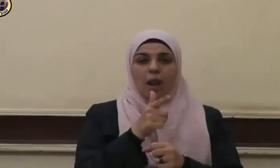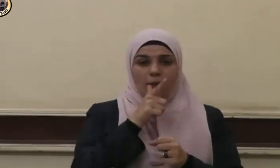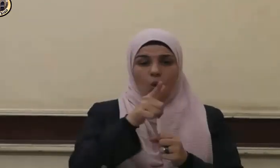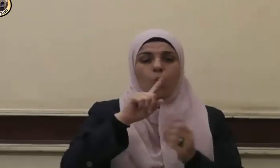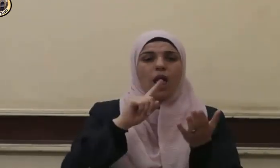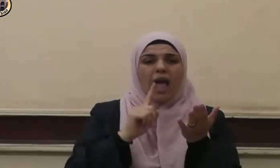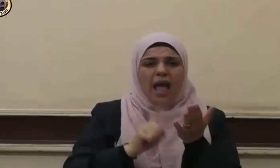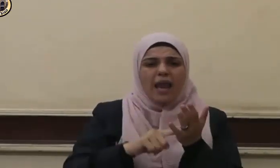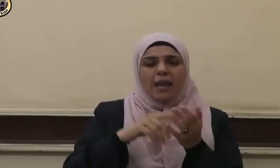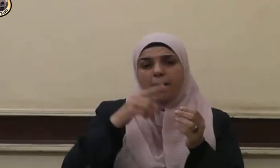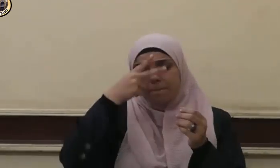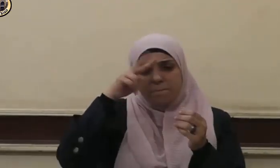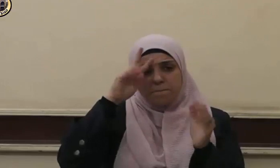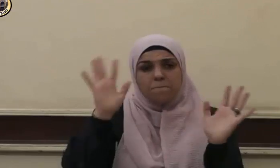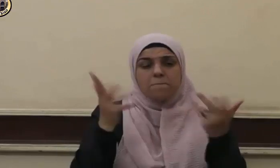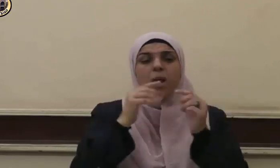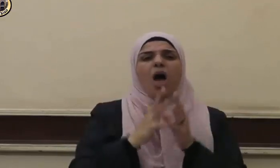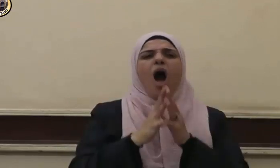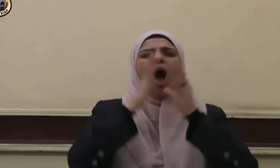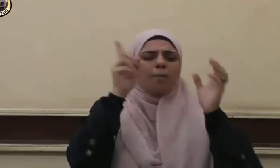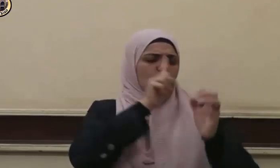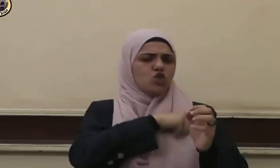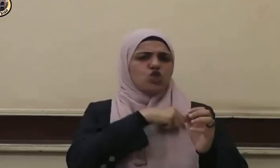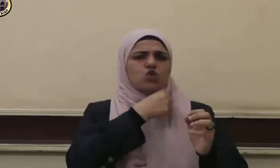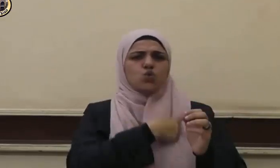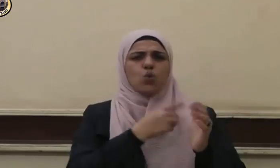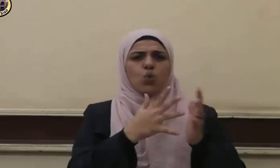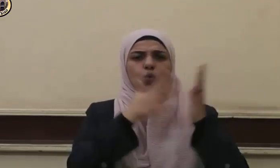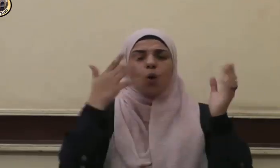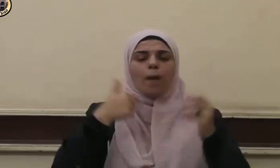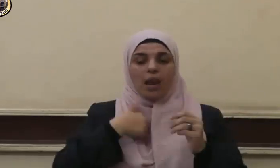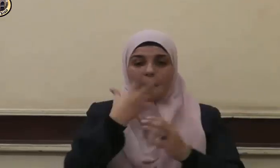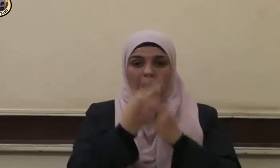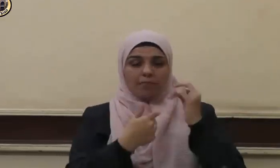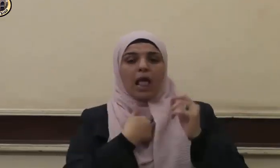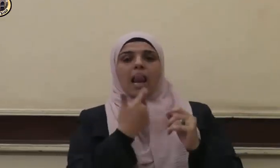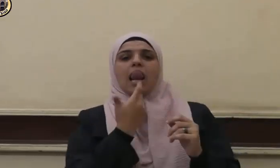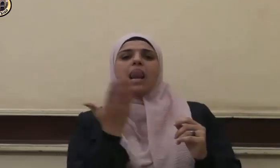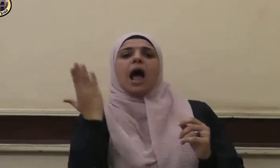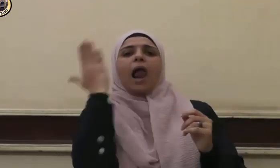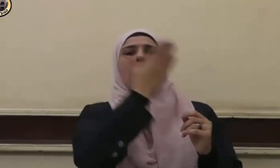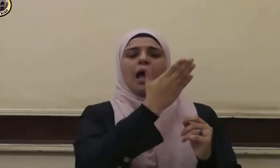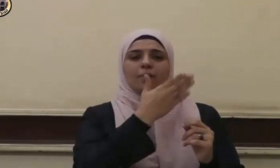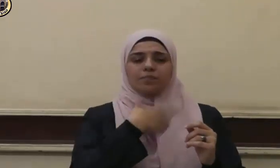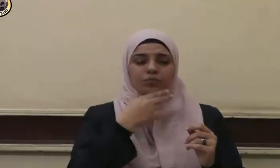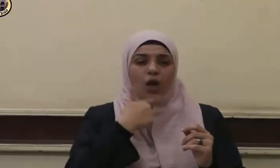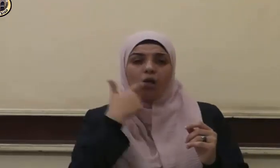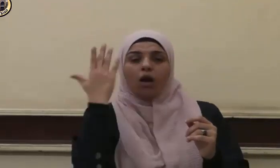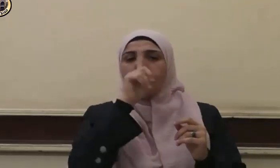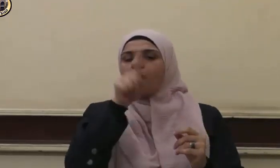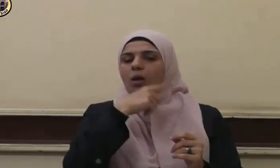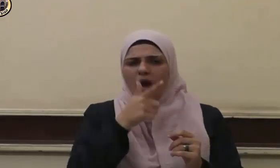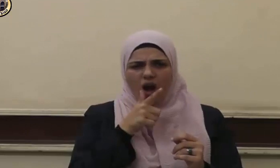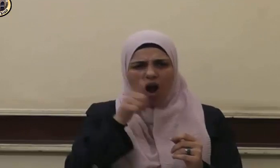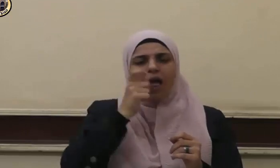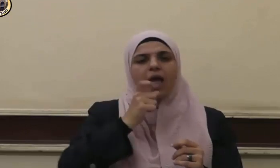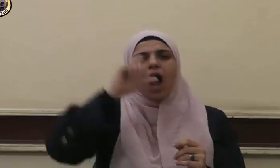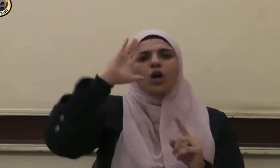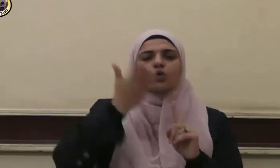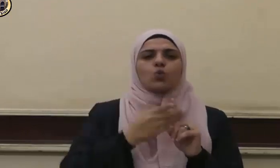إن من أكبر الكبائر أن يلعن الرجل والديه قالوا يا رسول الله